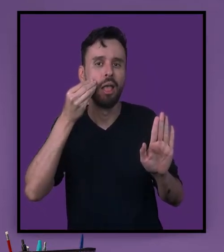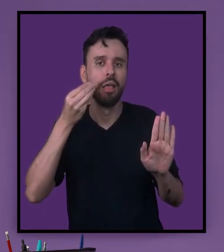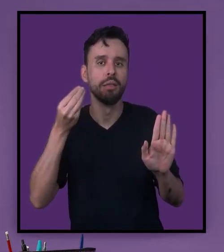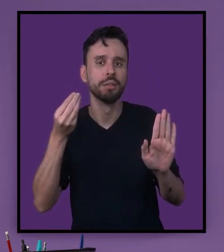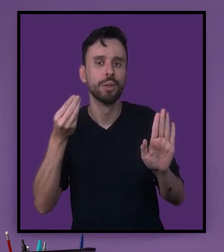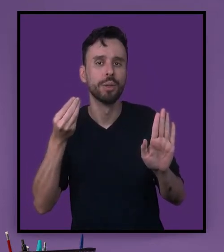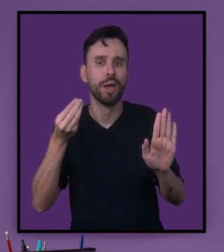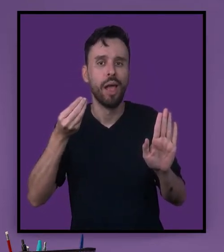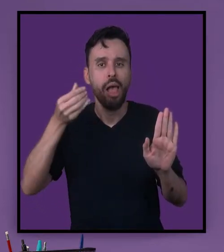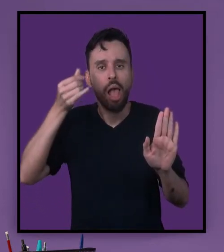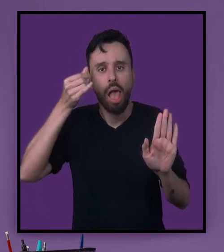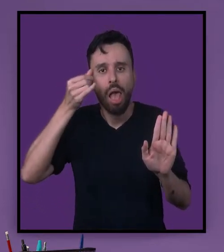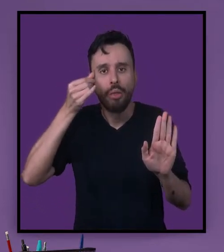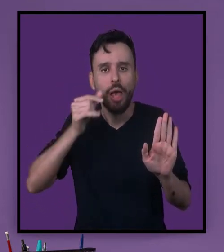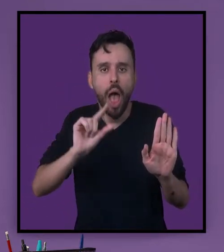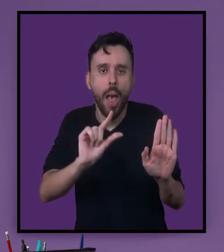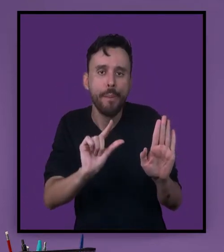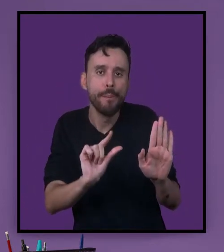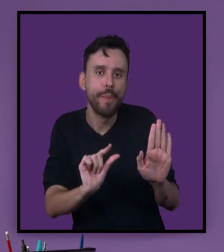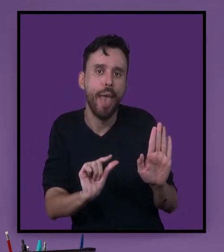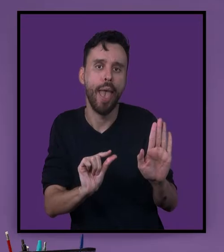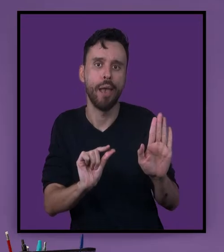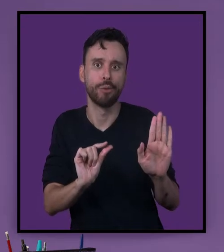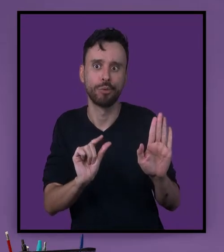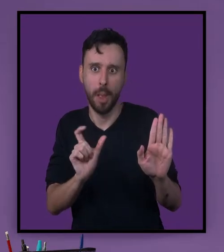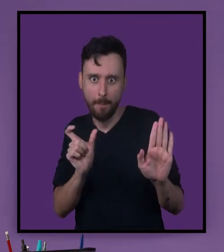amenizar o tal significado.